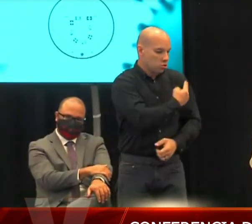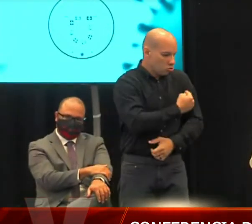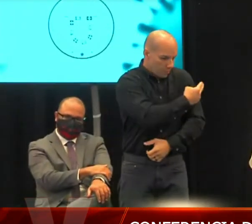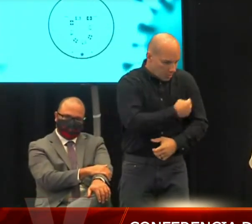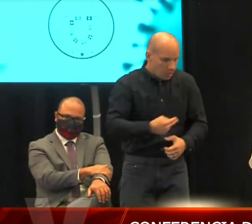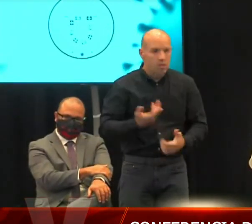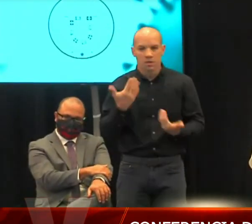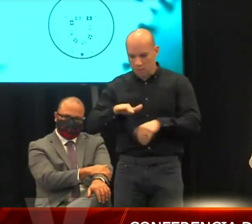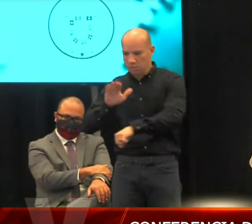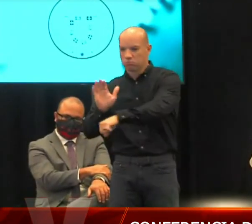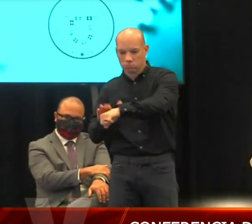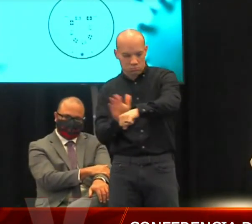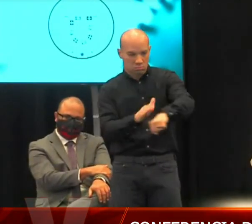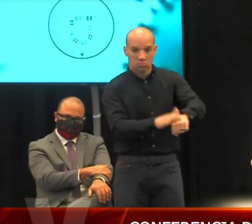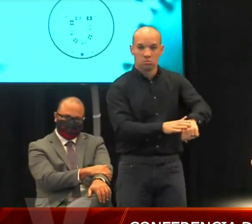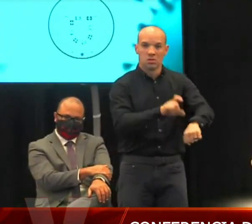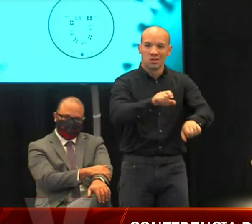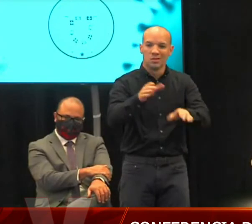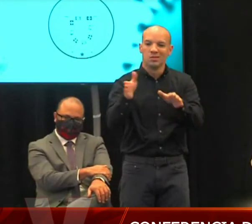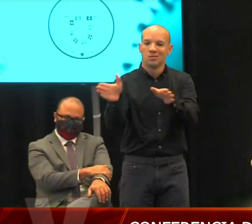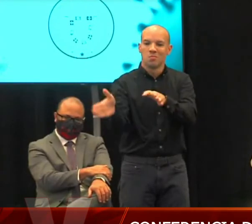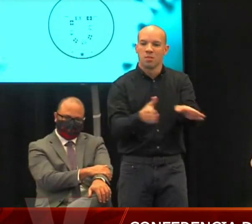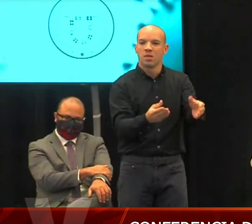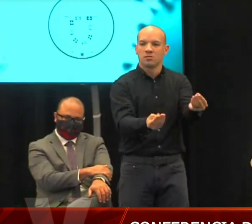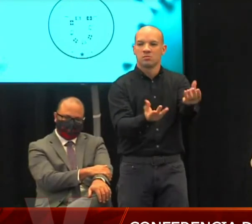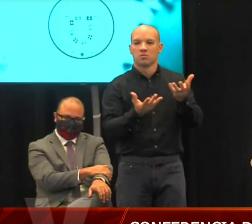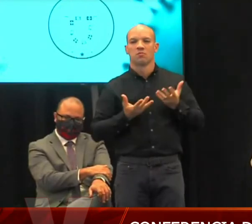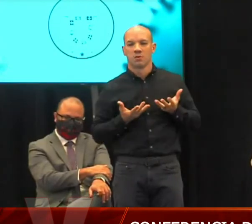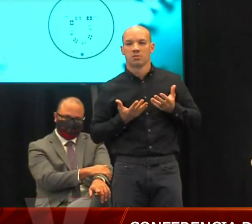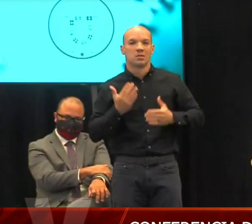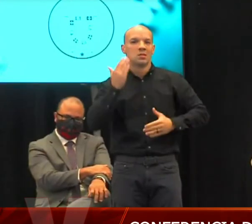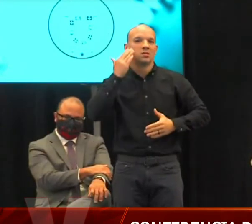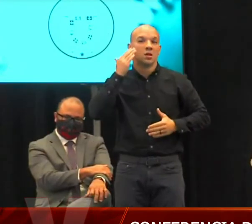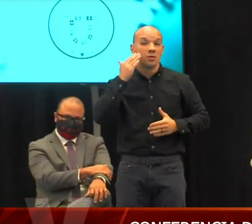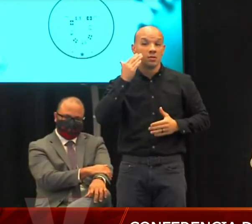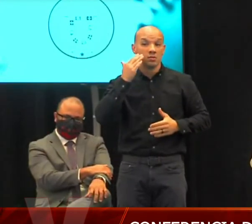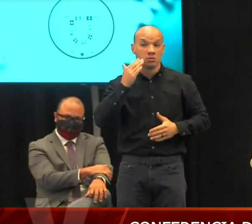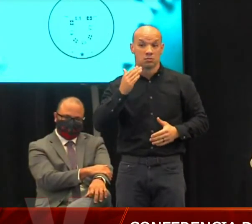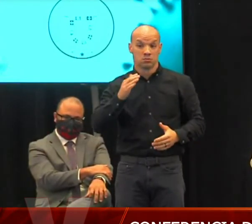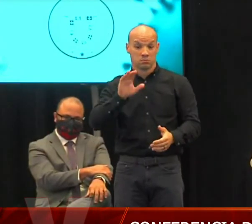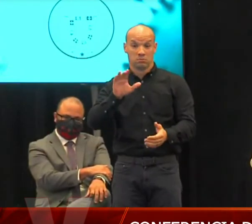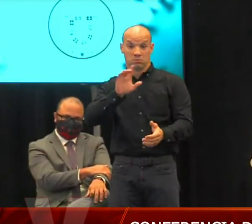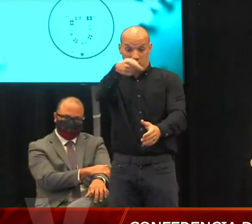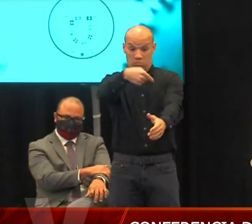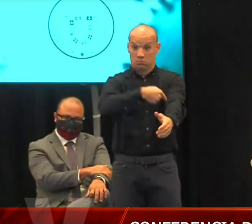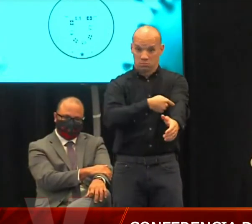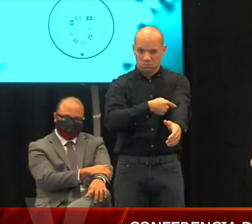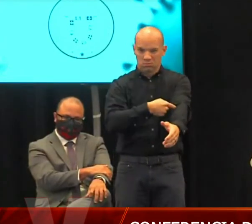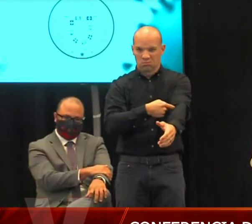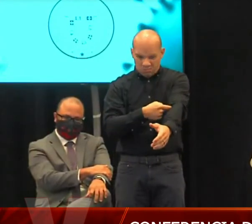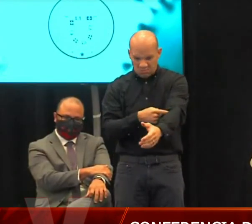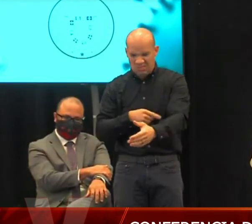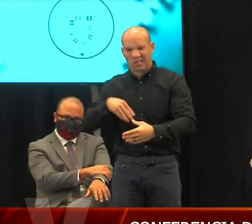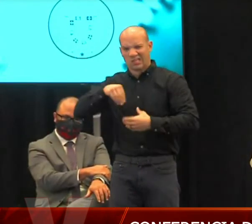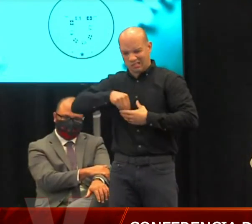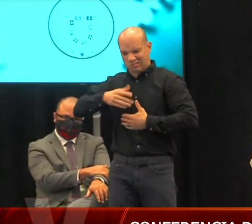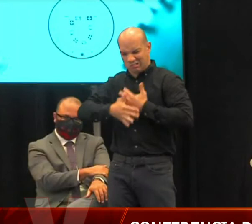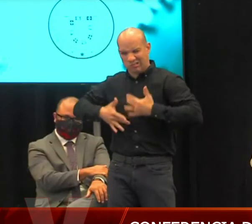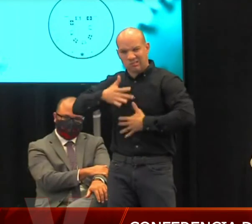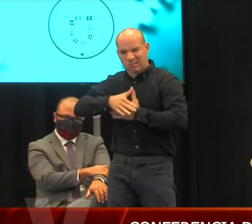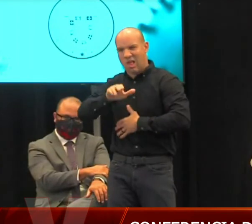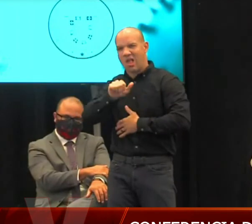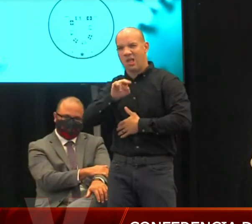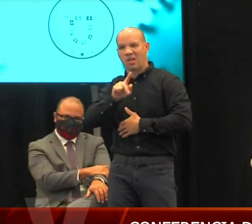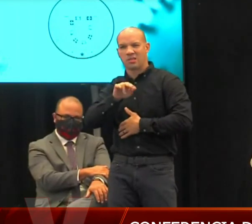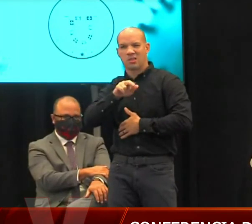semana antes que lleguemos a octubre para saber cuál va a ser el costo por unidad de la transfusión del anticuerpo en plasma no